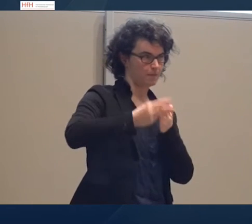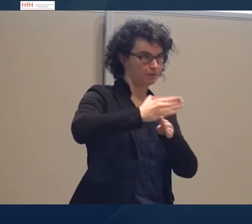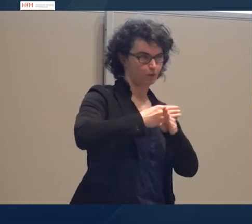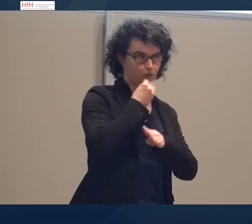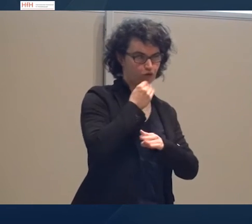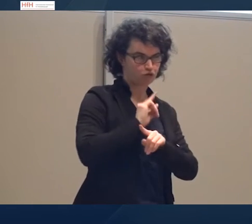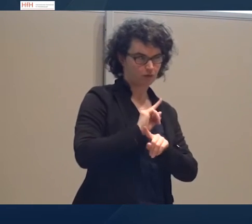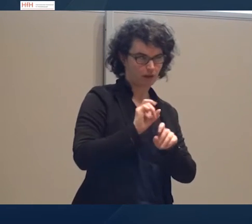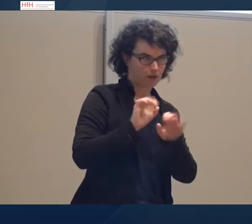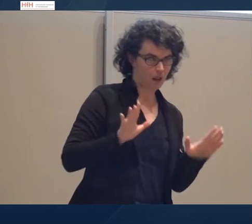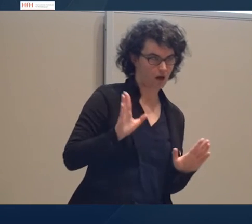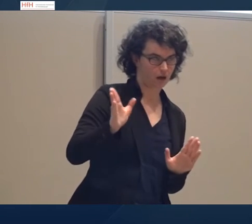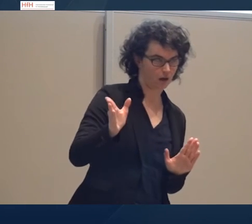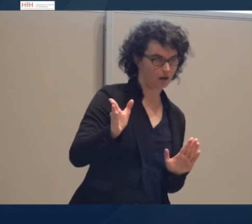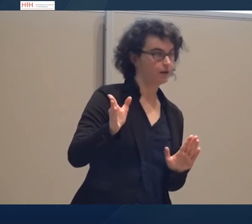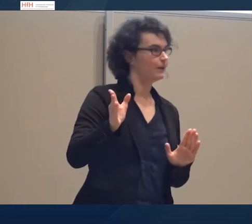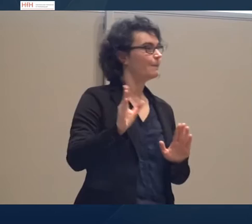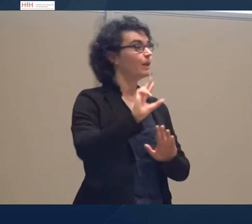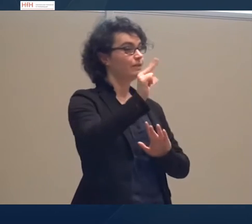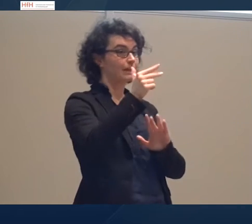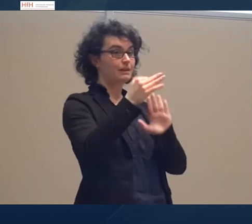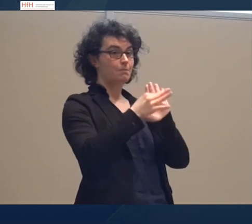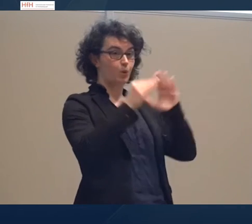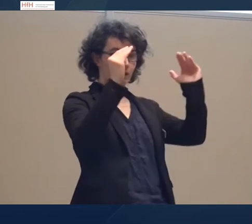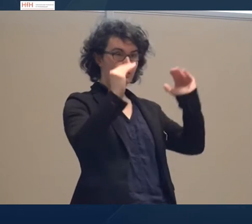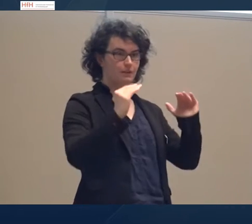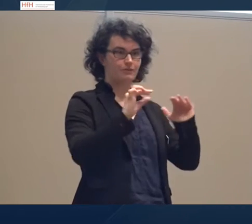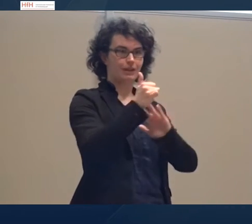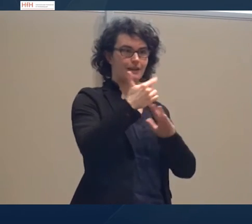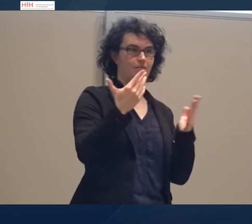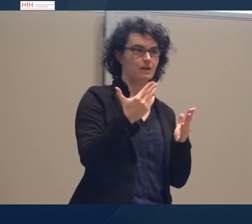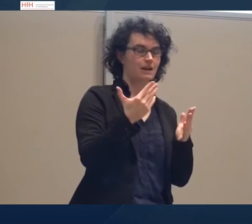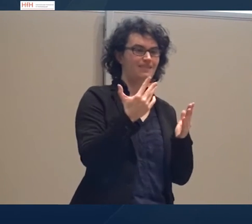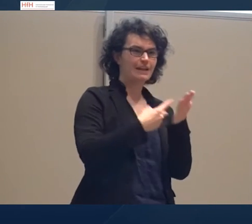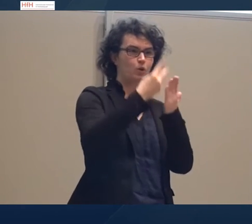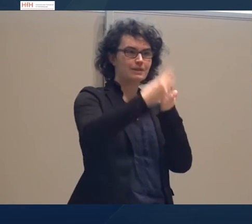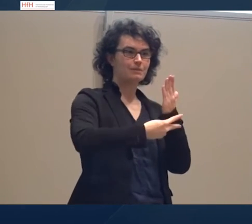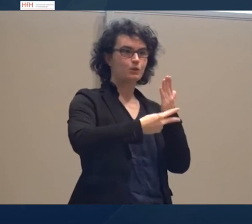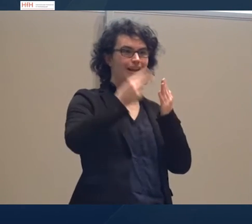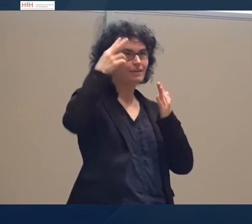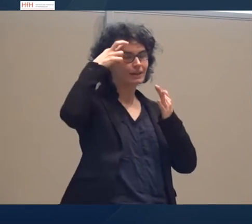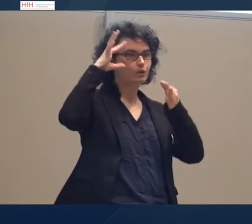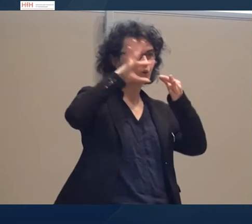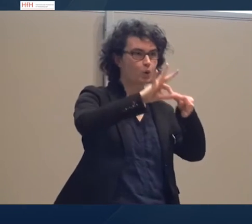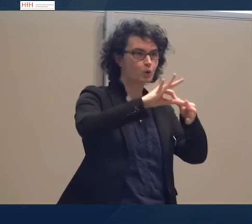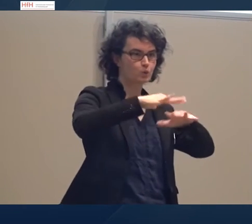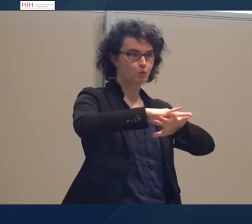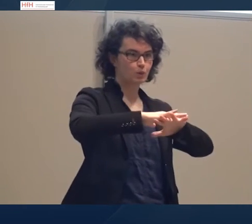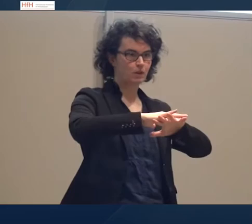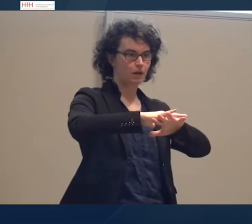Das dritte, und das ist jetzt wichtig für unser Projekt, sind die konzeptuellen Deutungsmuster. Das ist eben, wie wir die